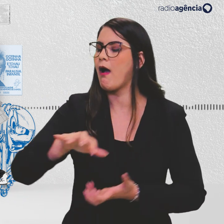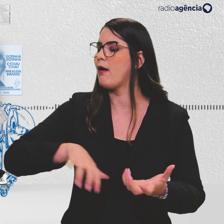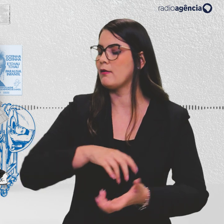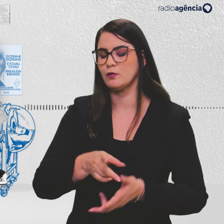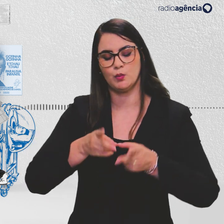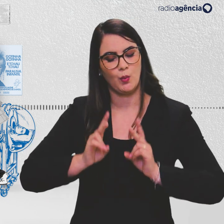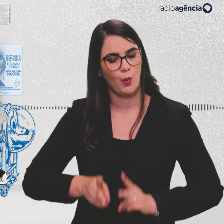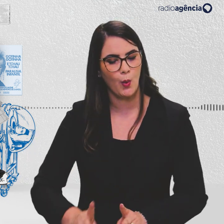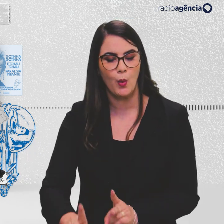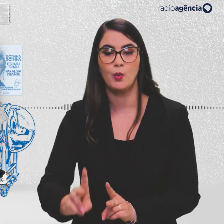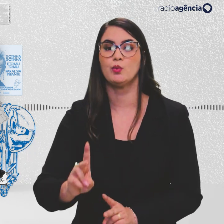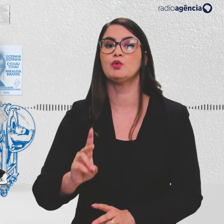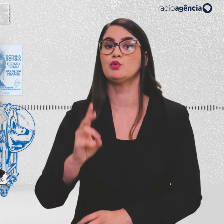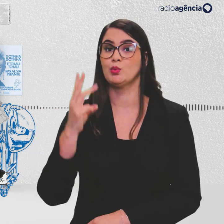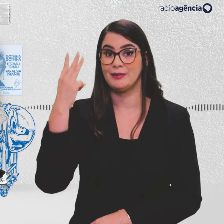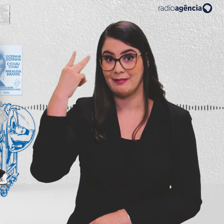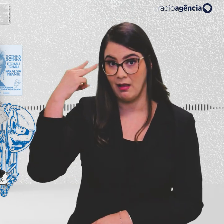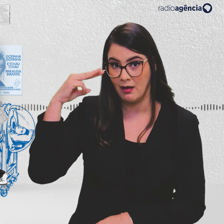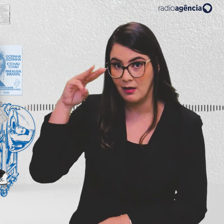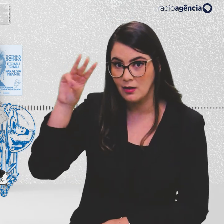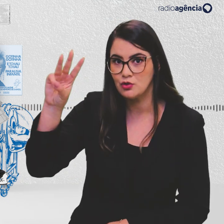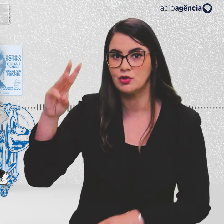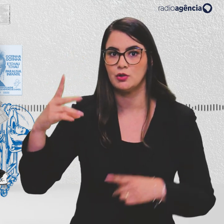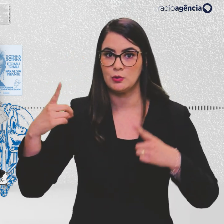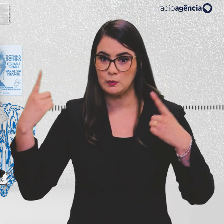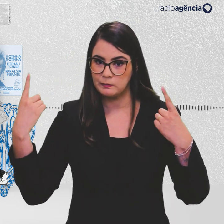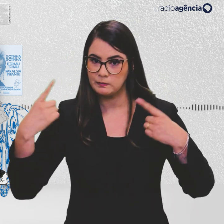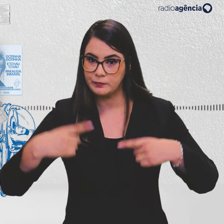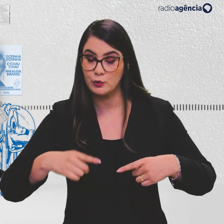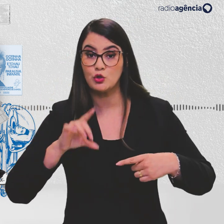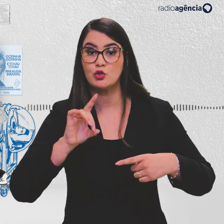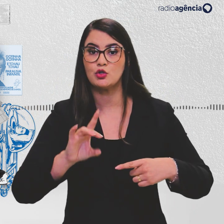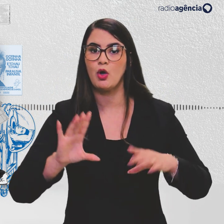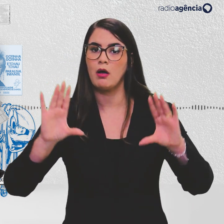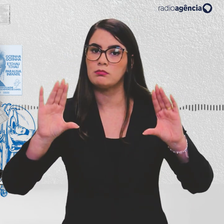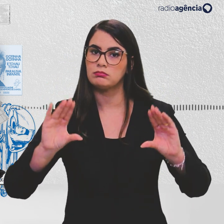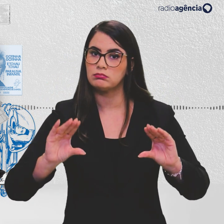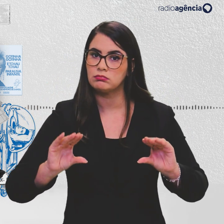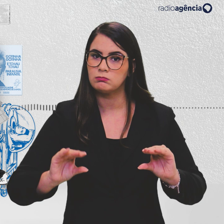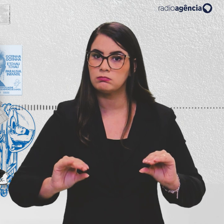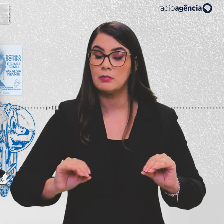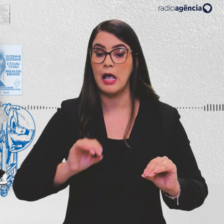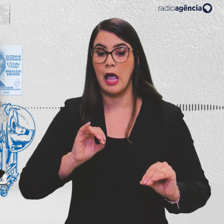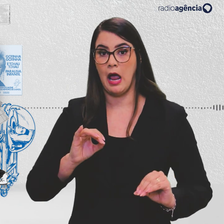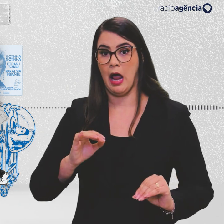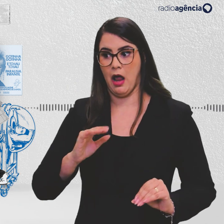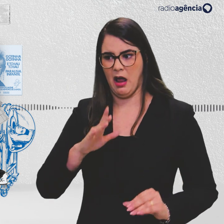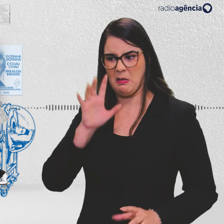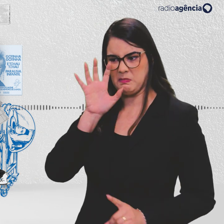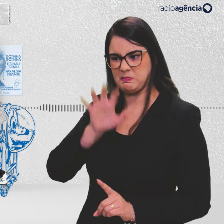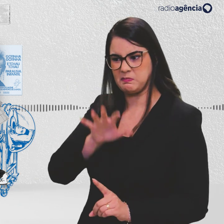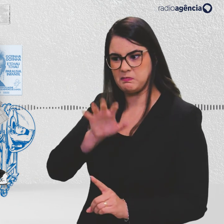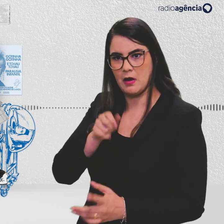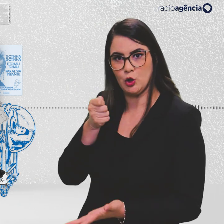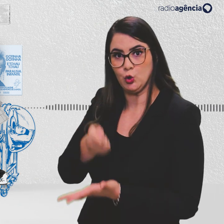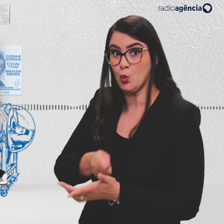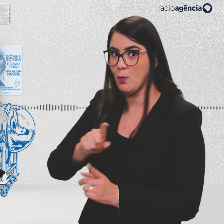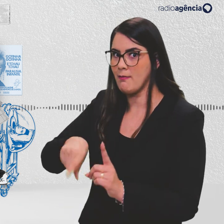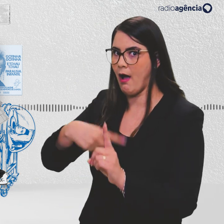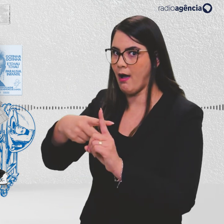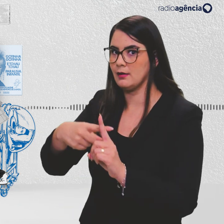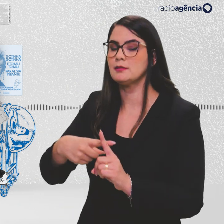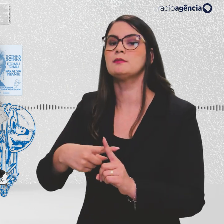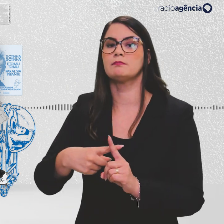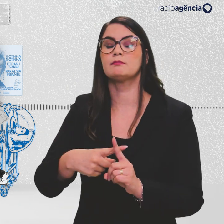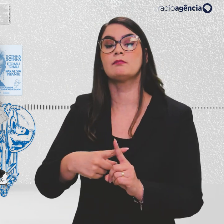continuou por mais três dias e os conflitos só foram contidos com o endurecimento da repressão, depois que um